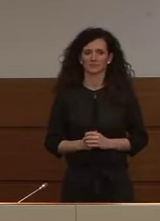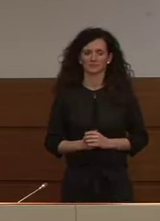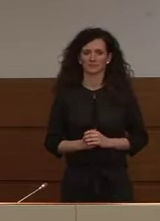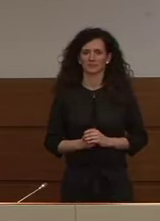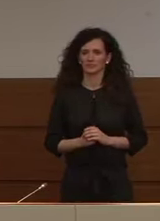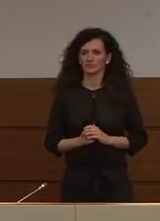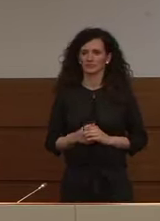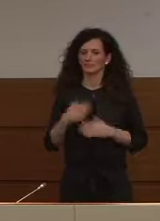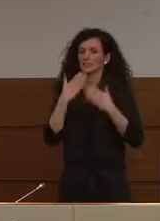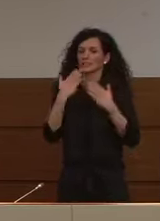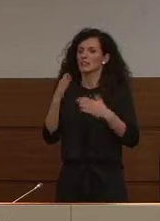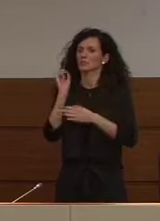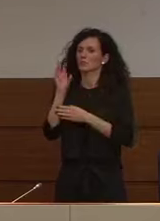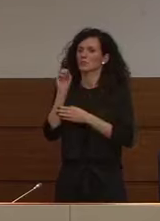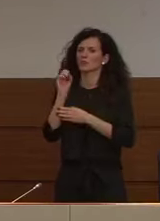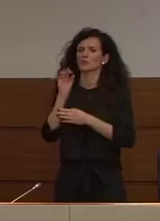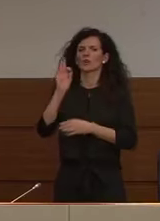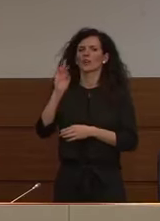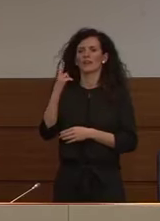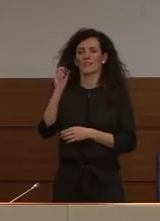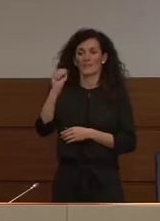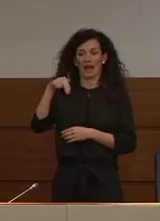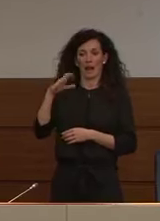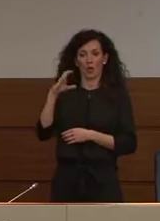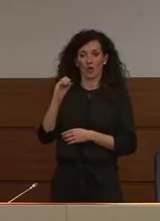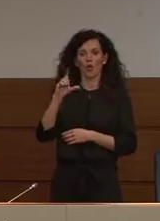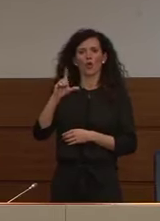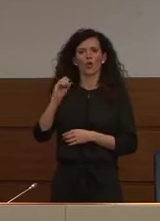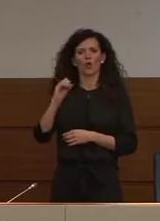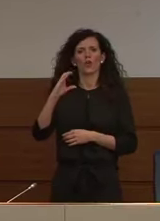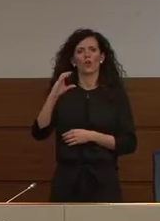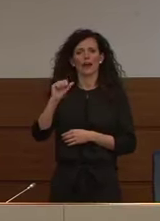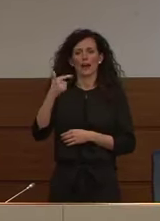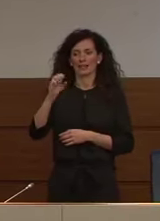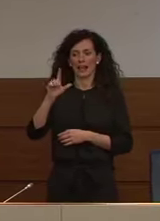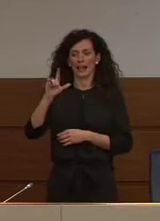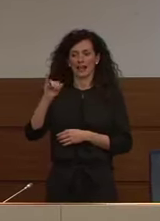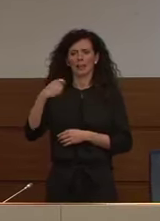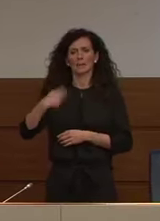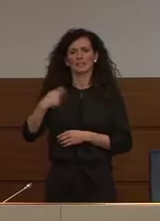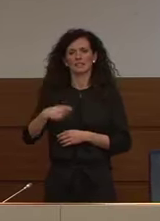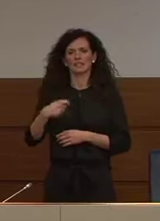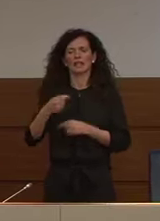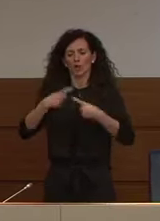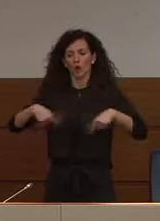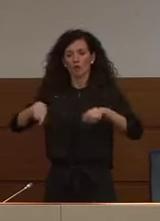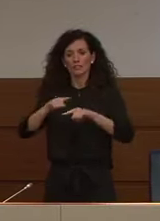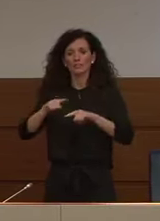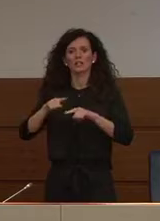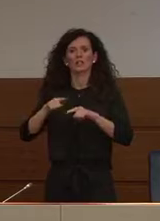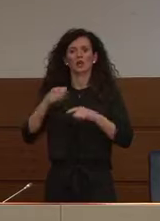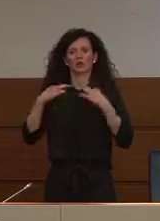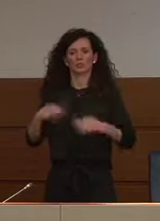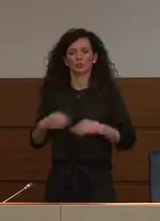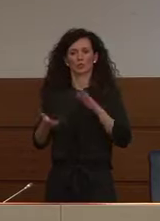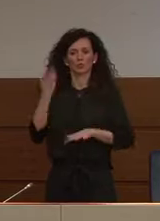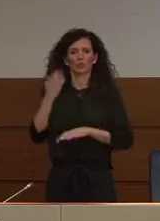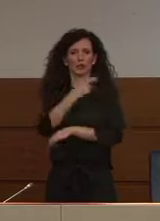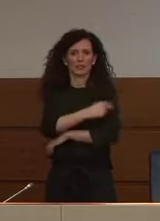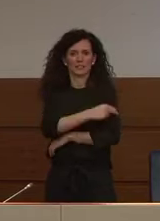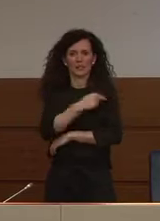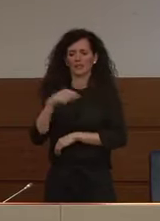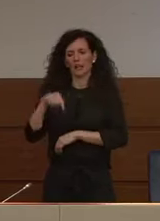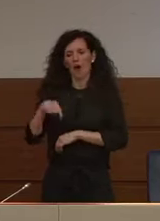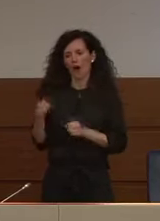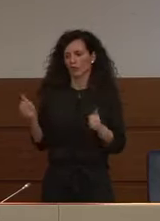Ringrazio il professor Franco Locatelli che è il presidente del Consiglio Superiore della Sanità che oggi mi accompagna in